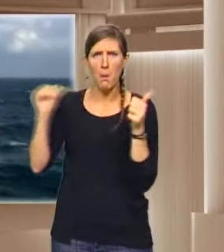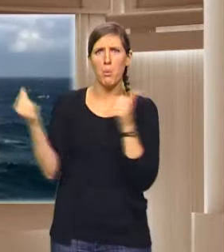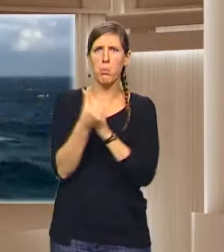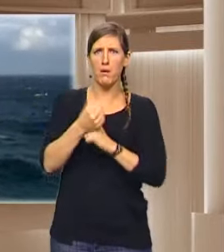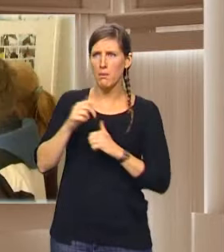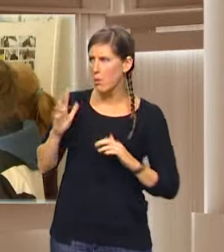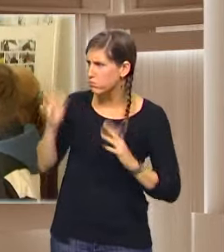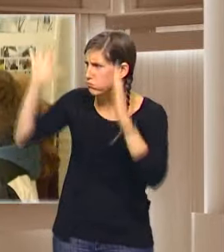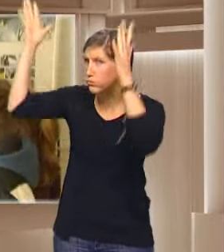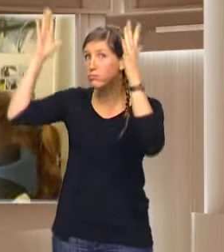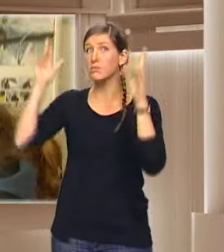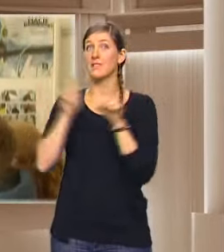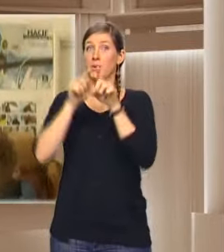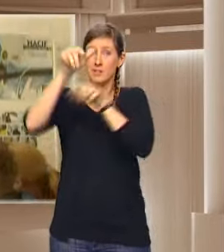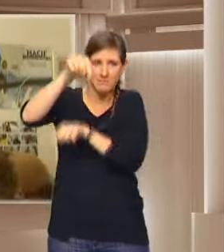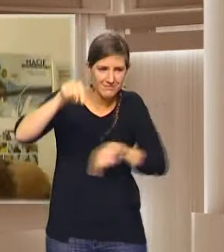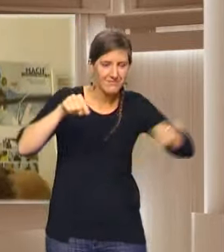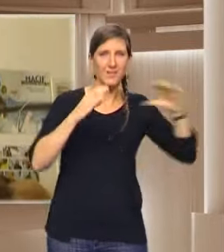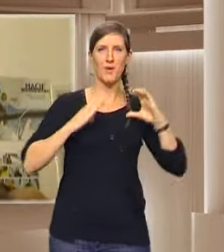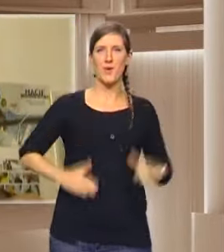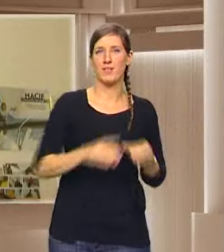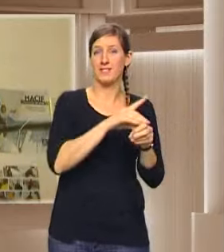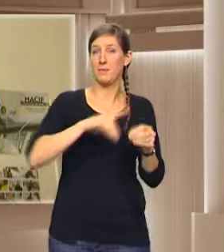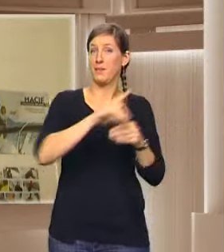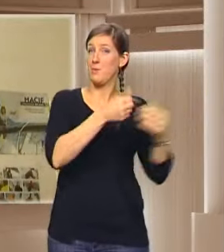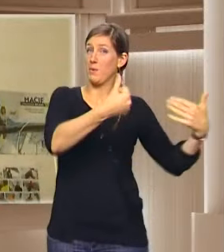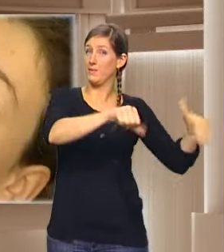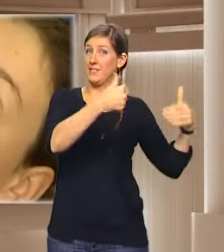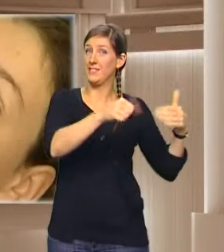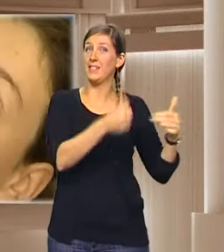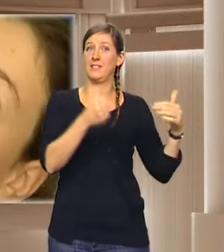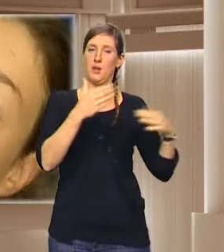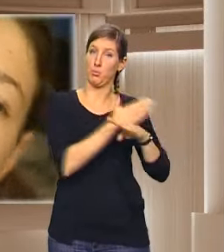pédagogique dans un collège de Charente. Et un vrai fan club s'est formé.